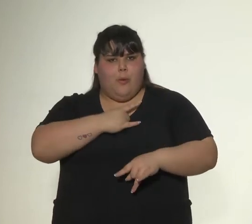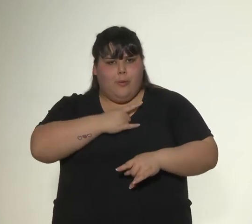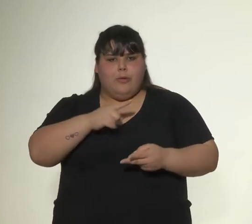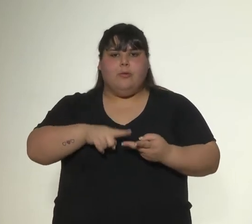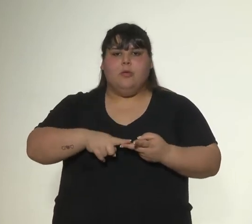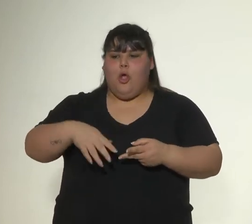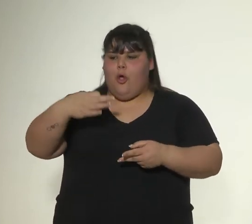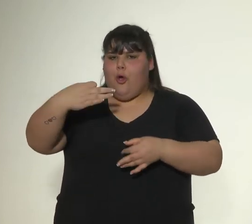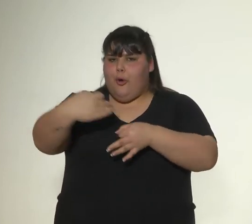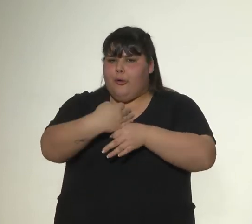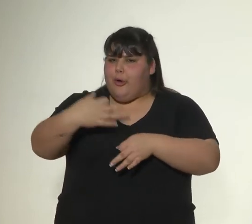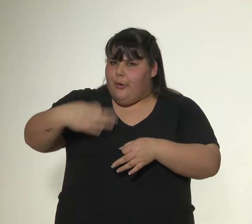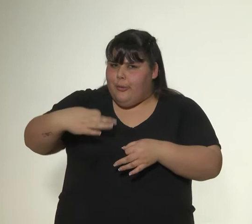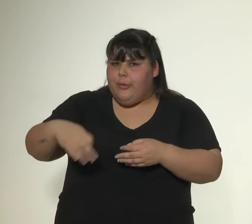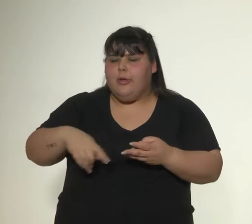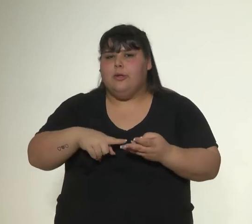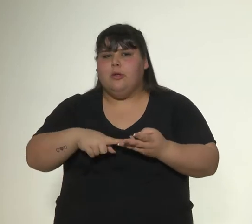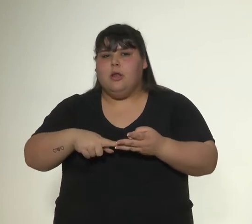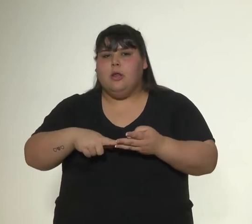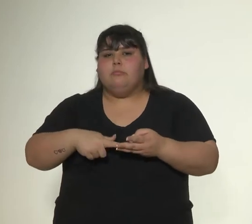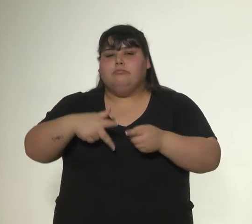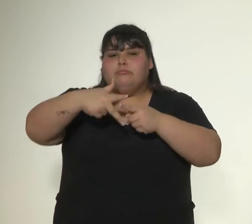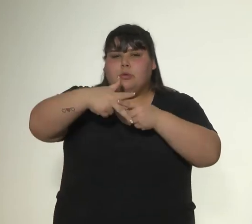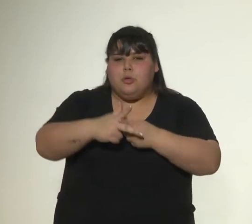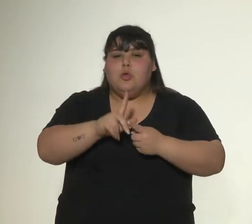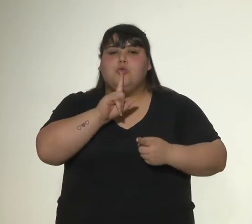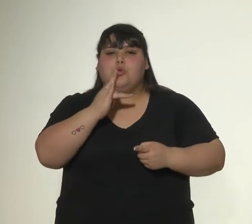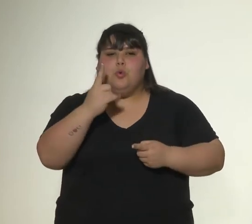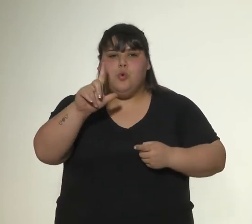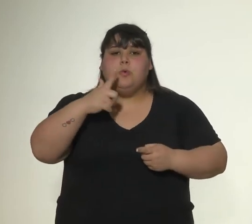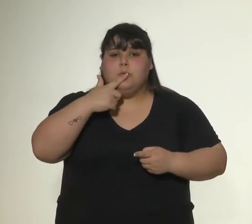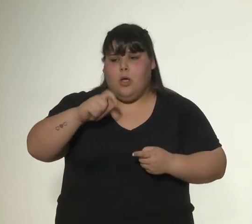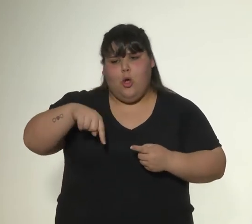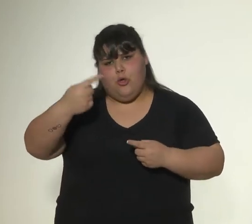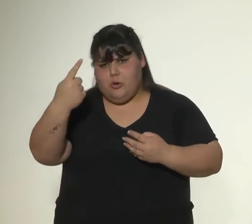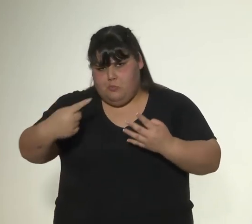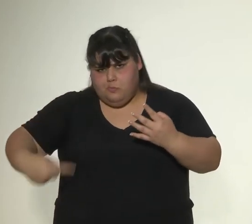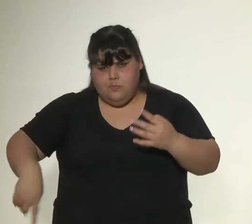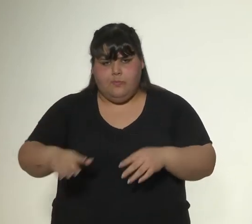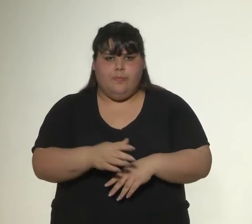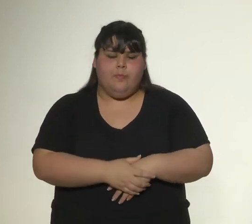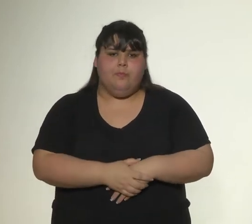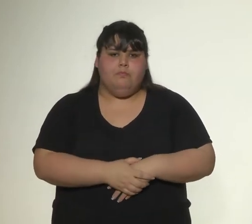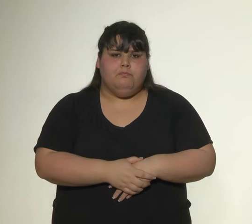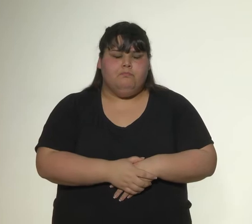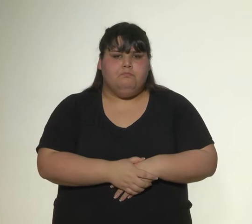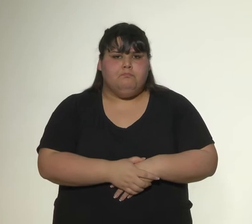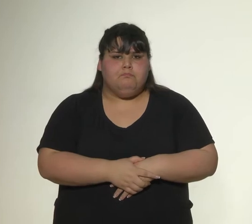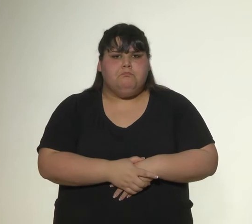obligatoria, tendinatura de referencia, pulsa y otras. Que muestre capacidad de